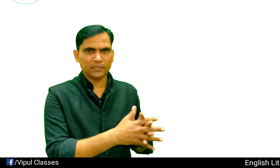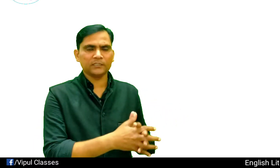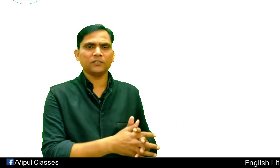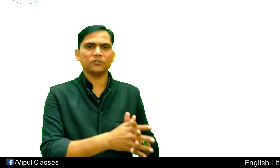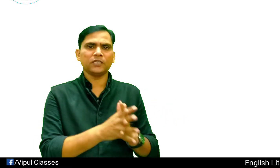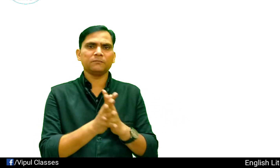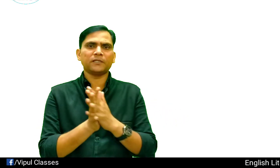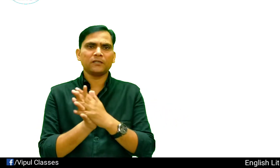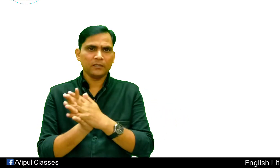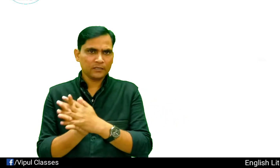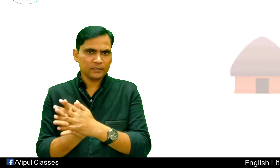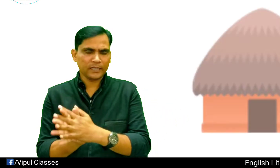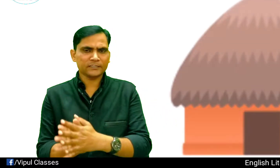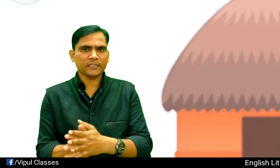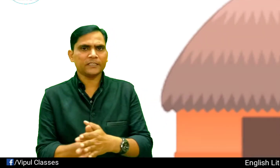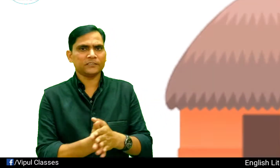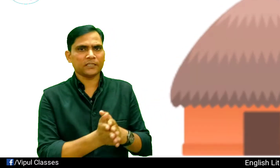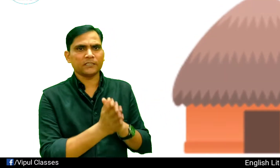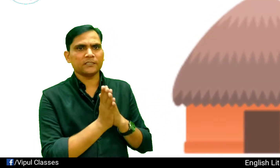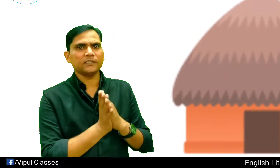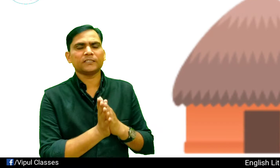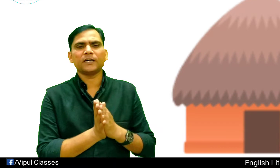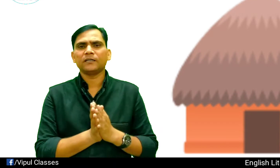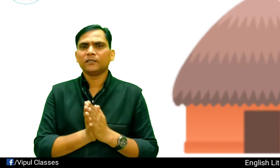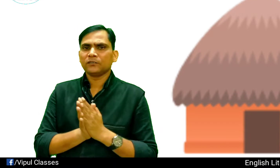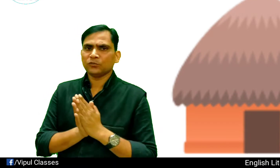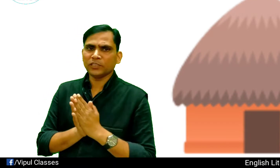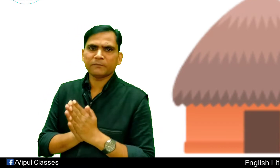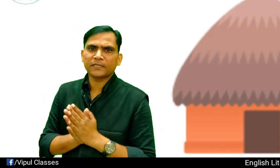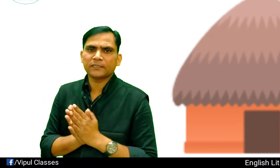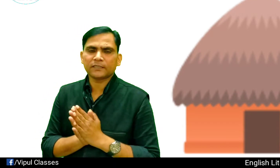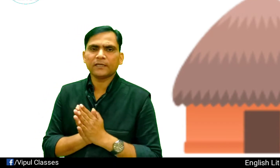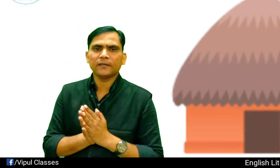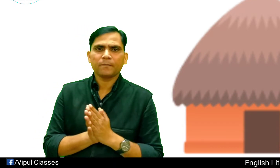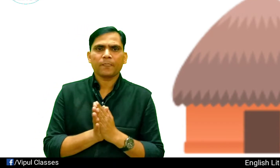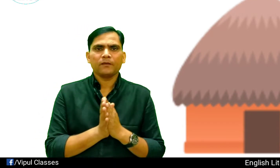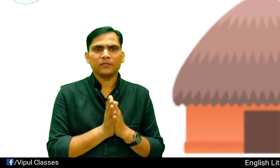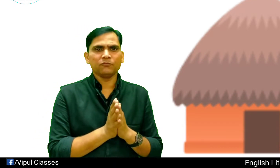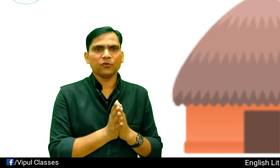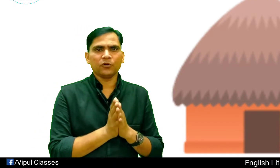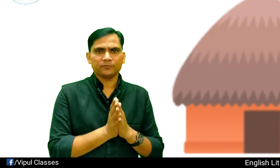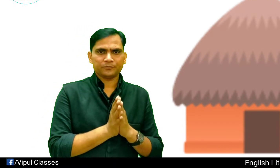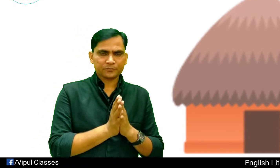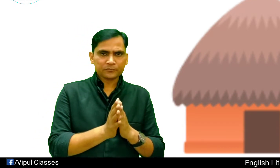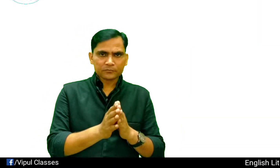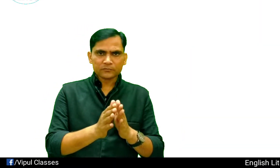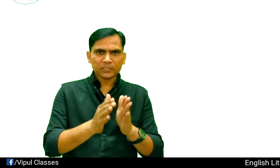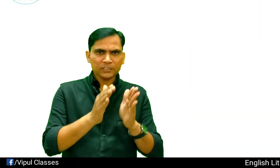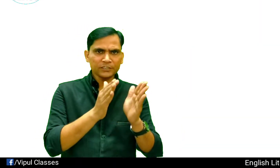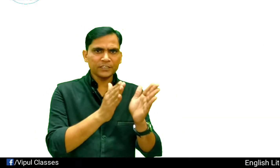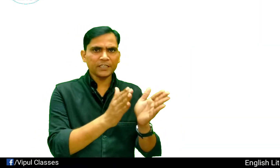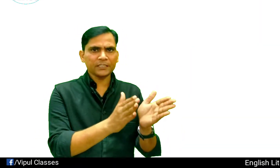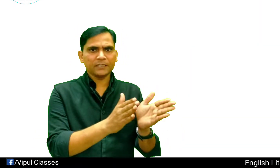कर ली थी और यहीं पर और रहन सैन स्टार्ट कर दिया था, तो ये माना जाता है कि वो Greek